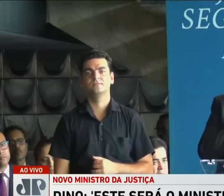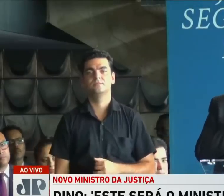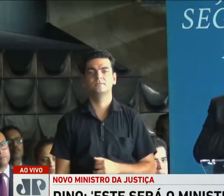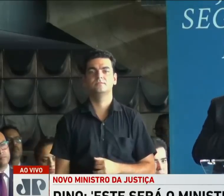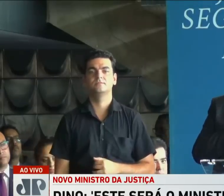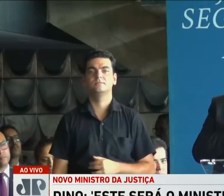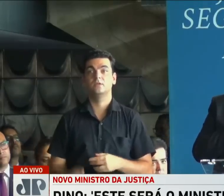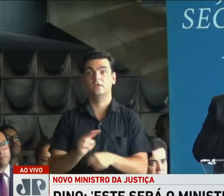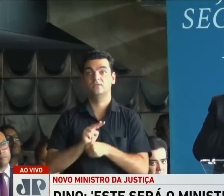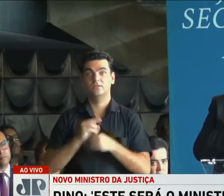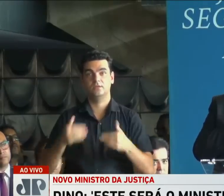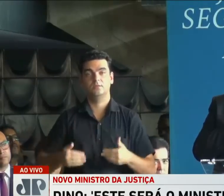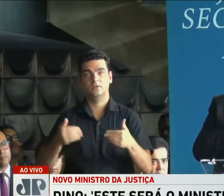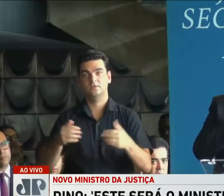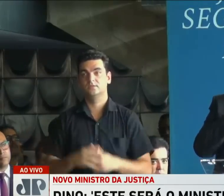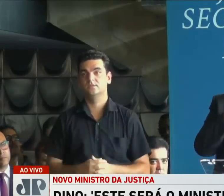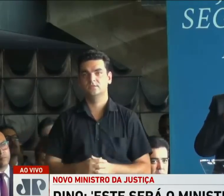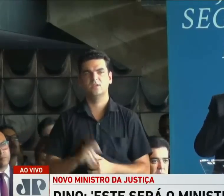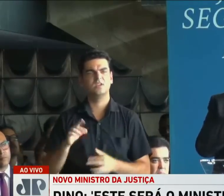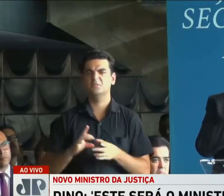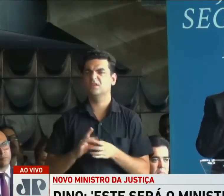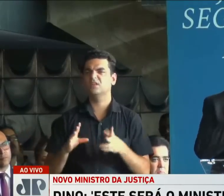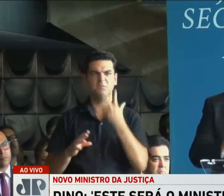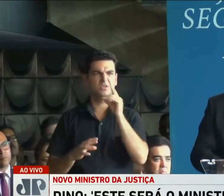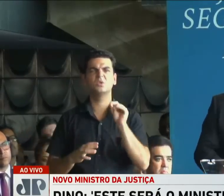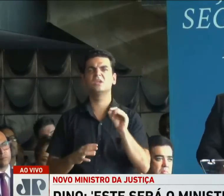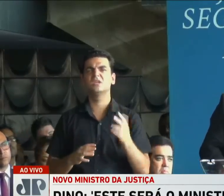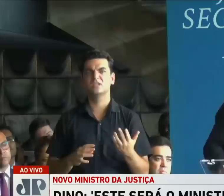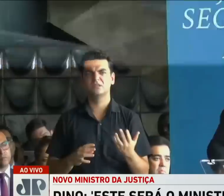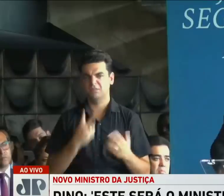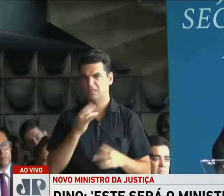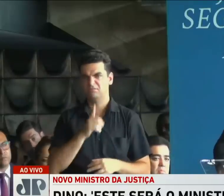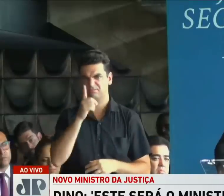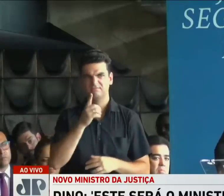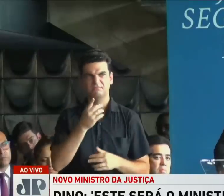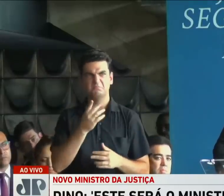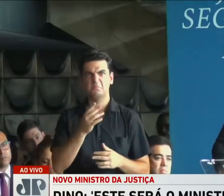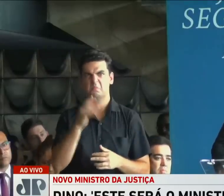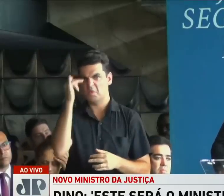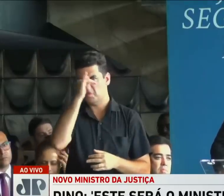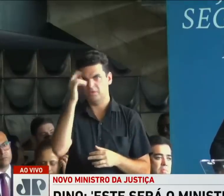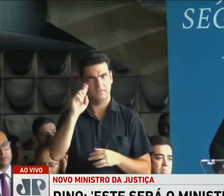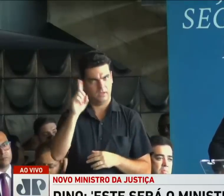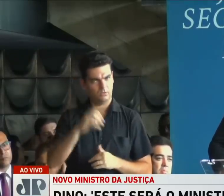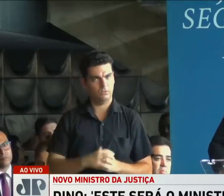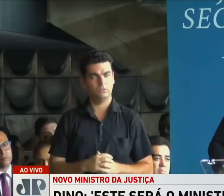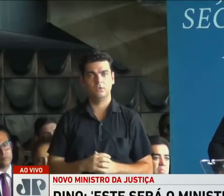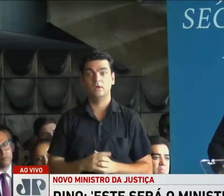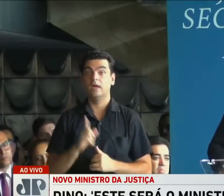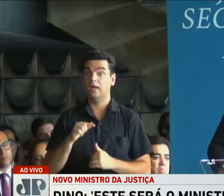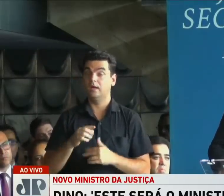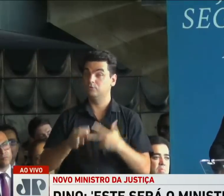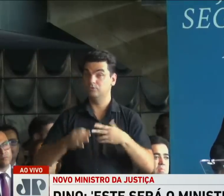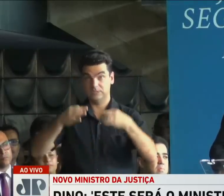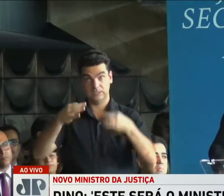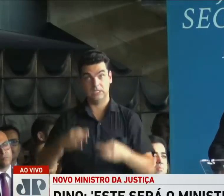democracia. A democracia não é um termo vazio de sentido. É um conceito jurídico